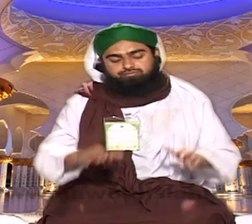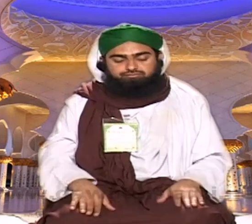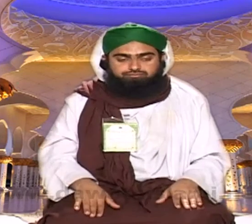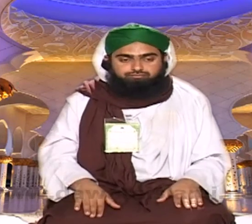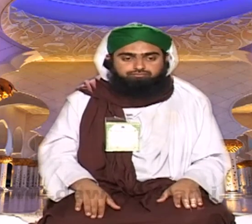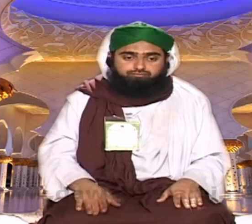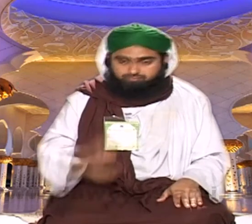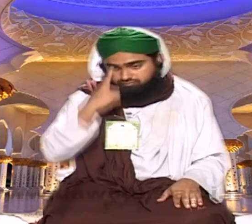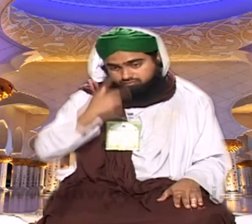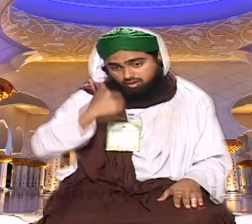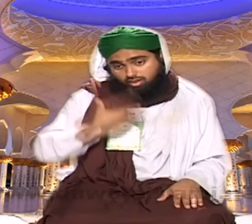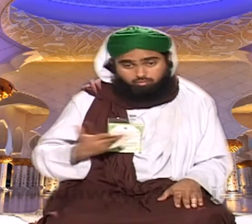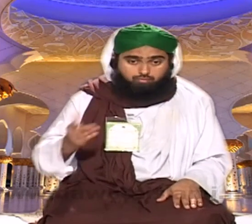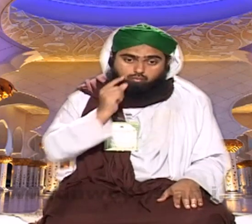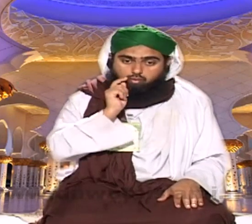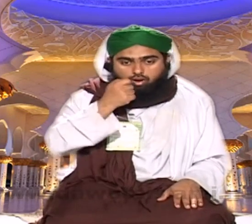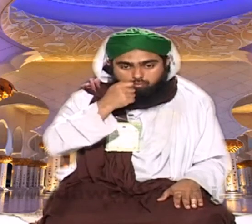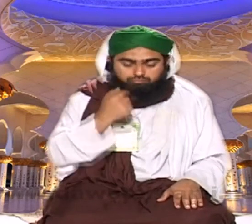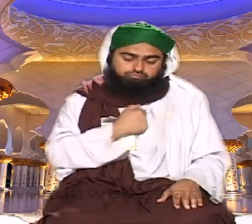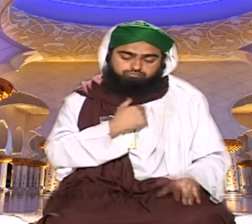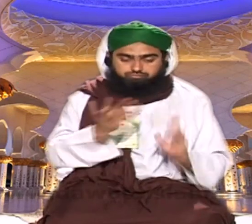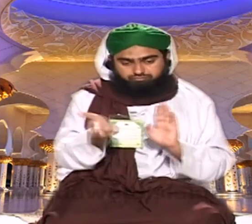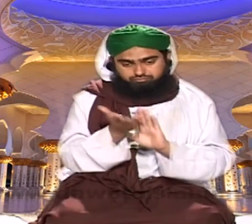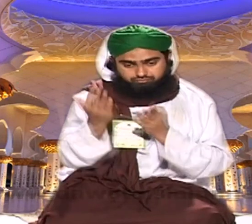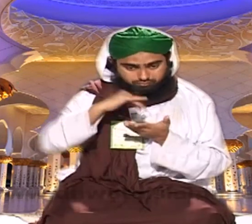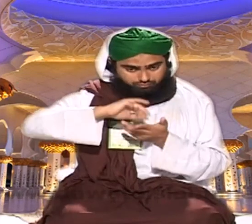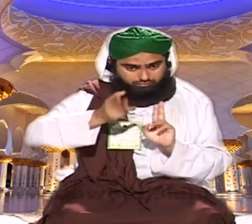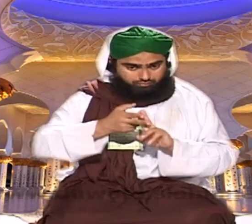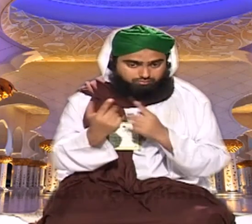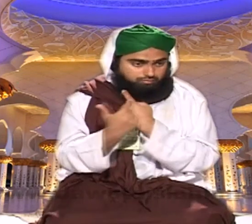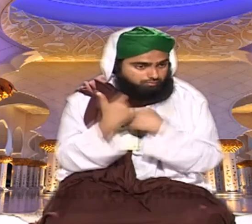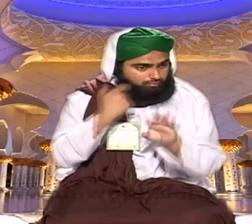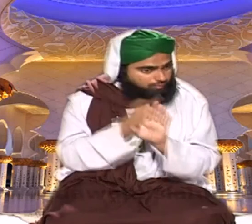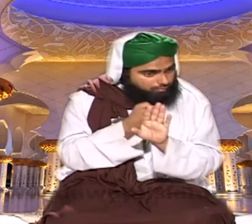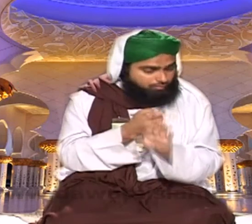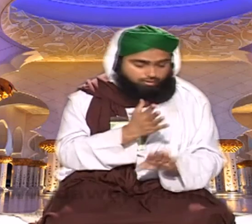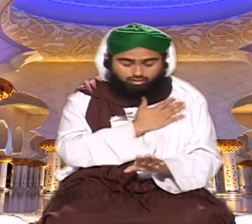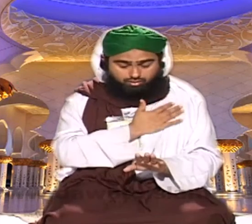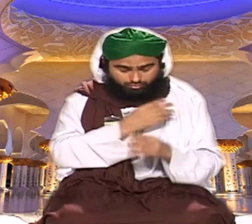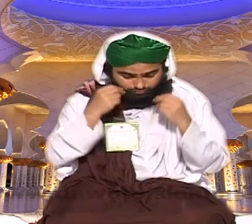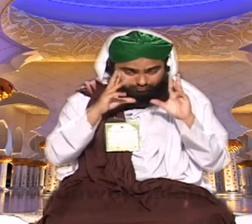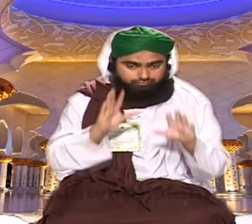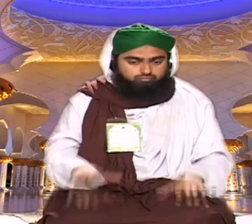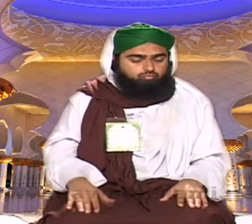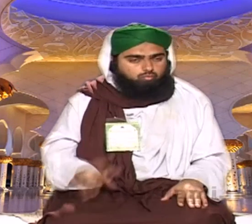کچھ کرنا ہی نہیں ہے تو بھائی پتھان بھائی آپ کو انشاءاللہ اکھا دیں تو اس طرح مطلب ہے کہ